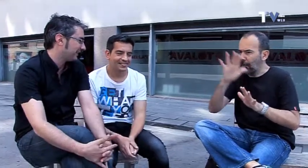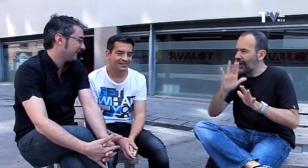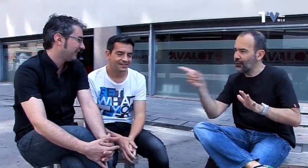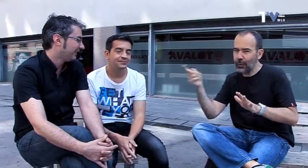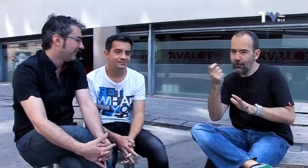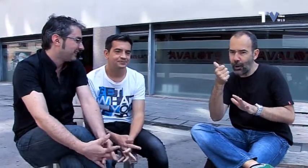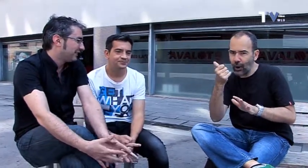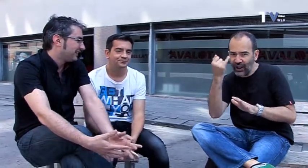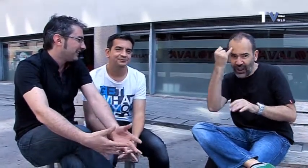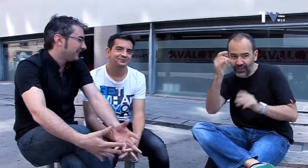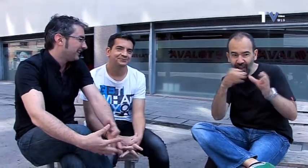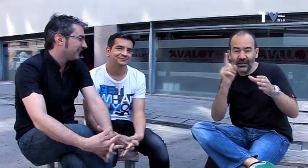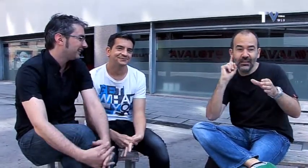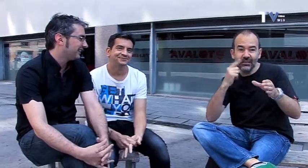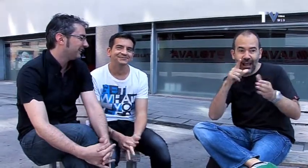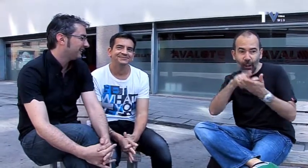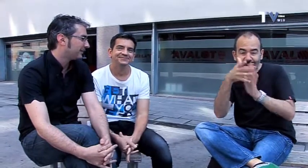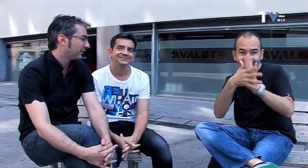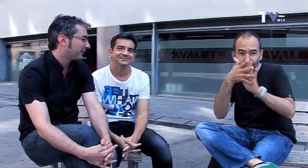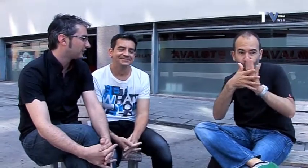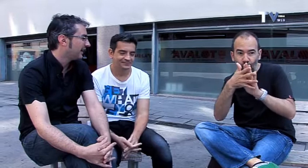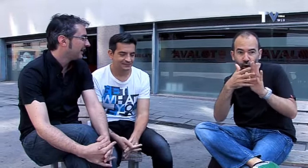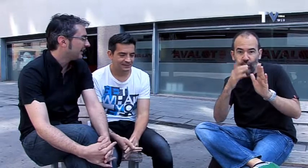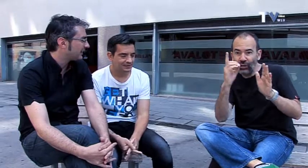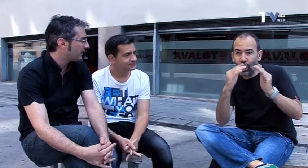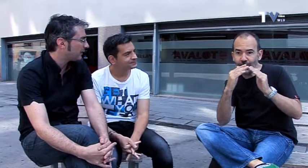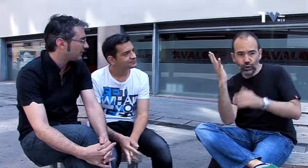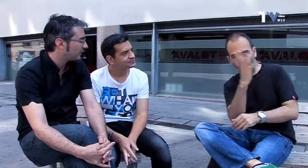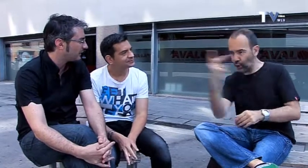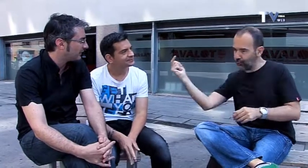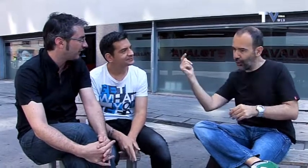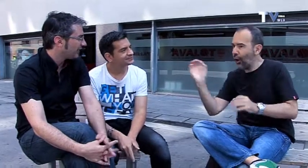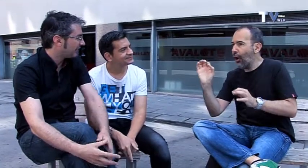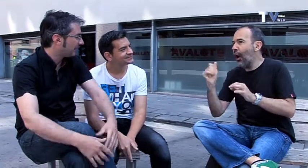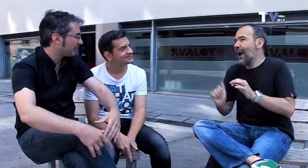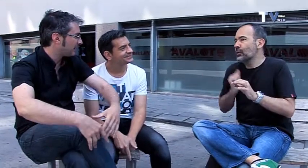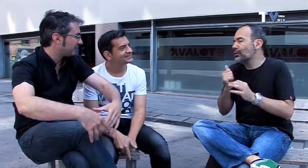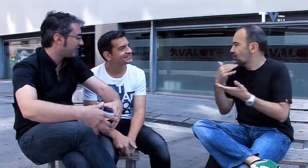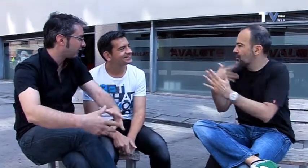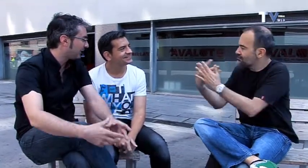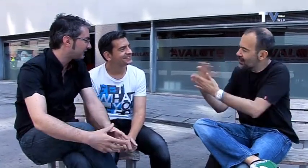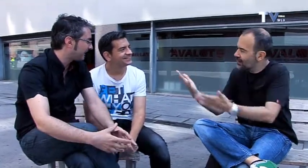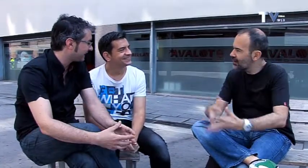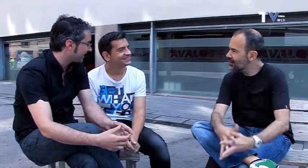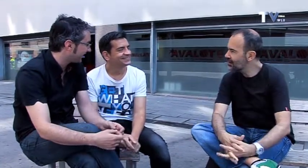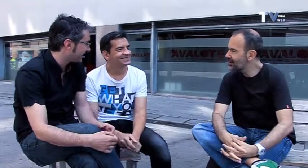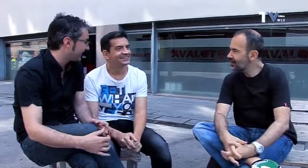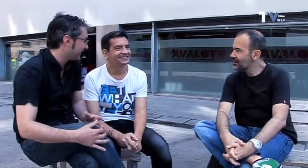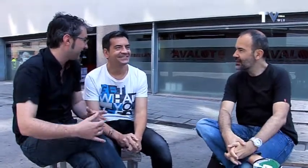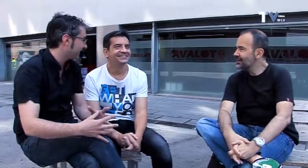confusos. Y no sé si es que la idea de la sorda y la lengua de signos ya ha robado un poquito las siglas. No sé, explícame un poquito cómo ha sido todo